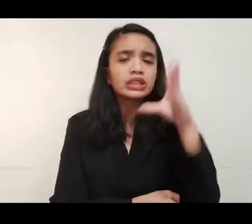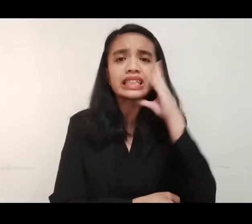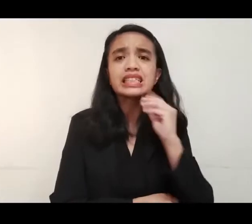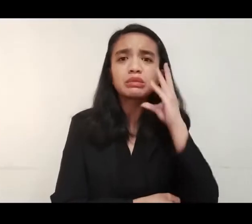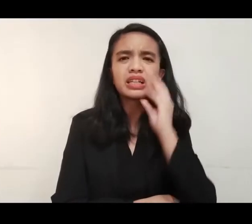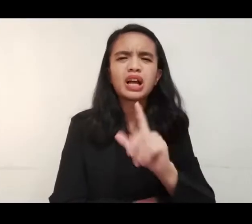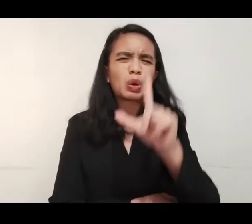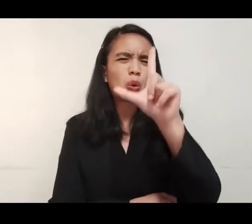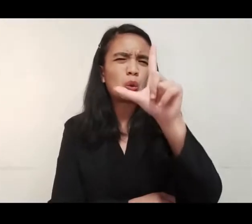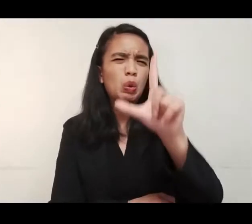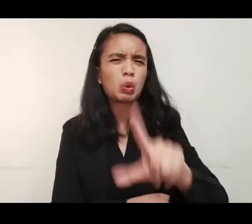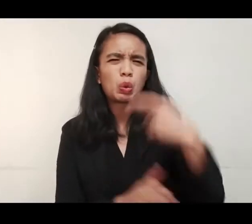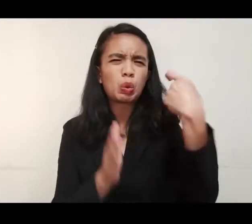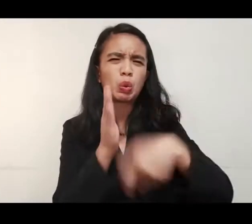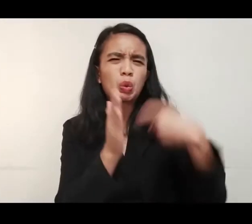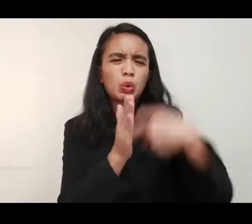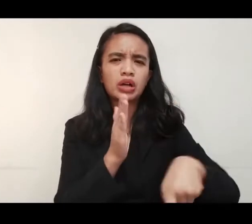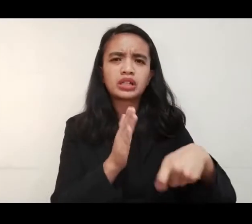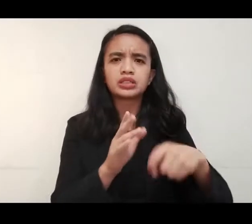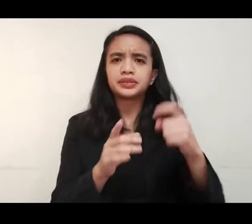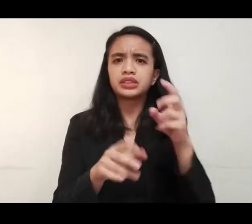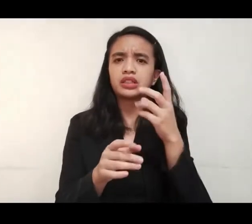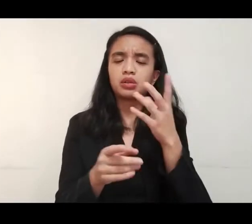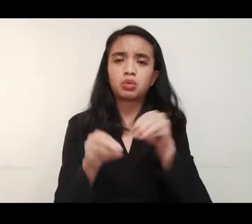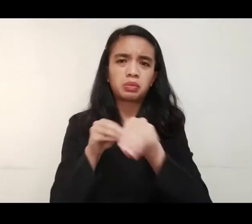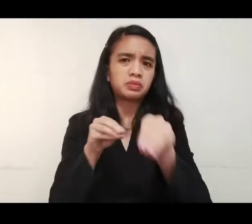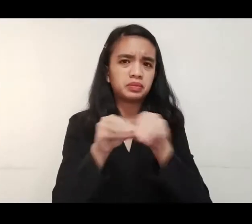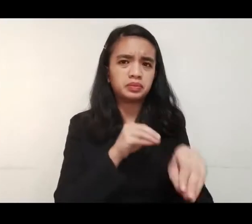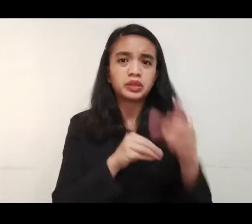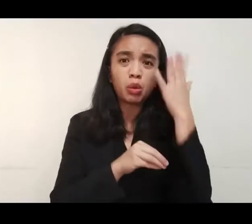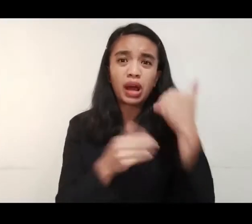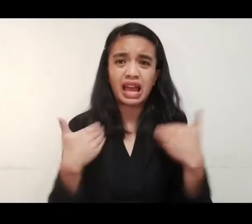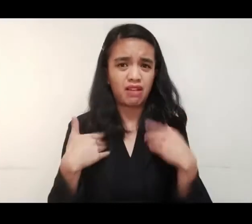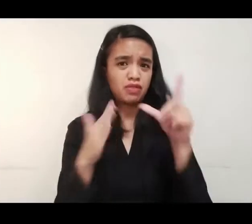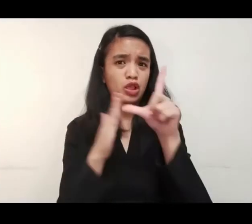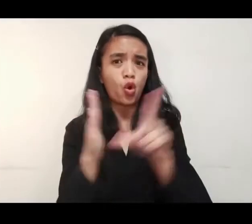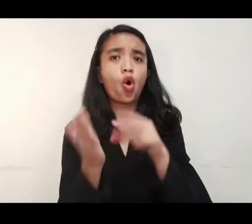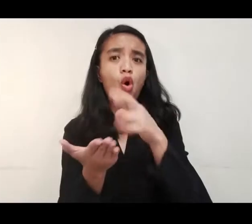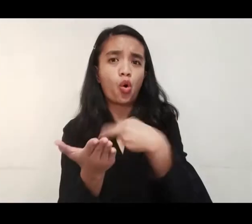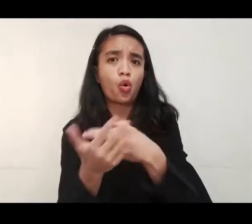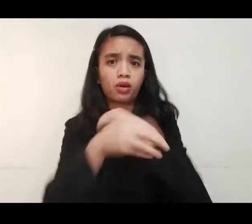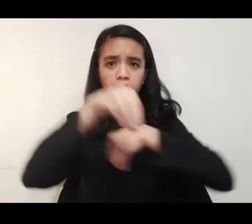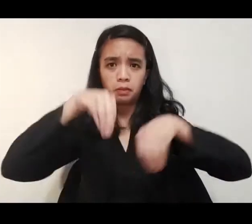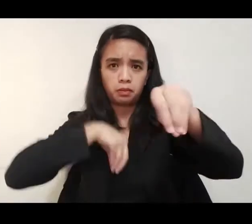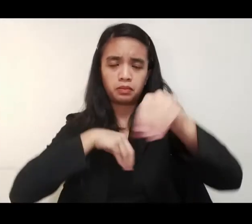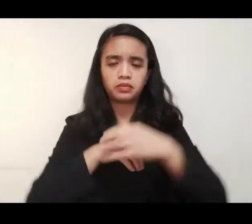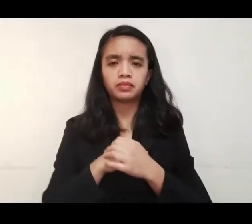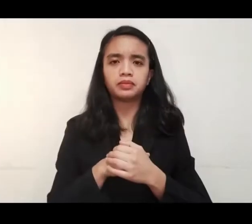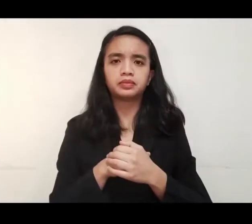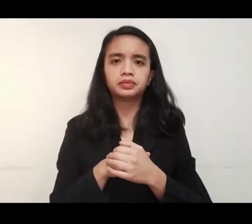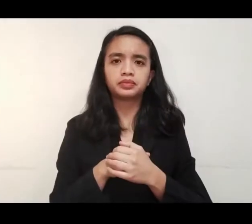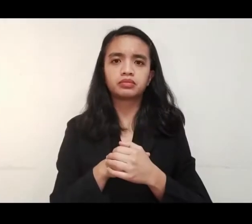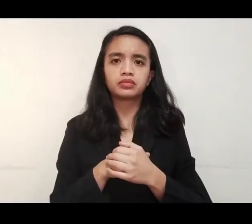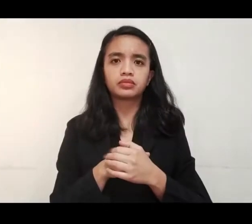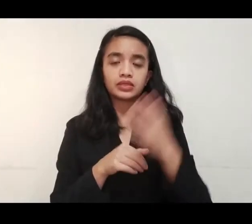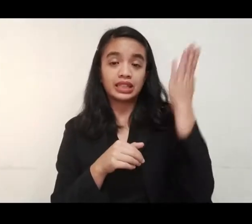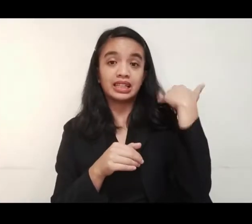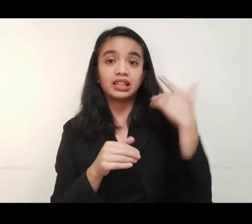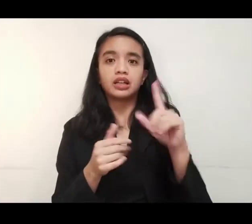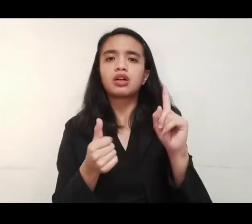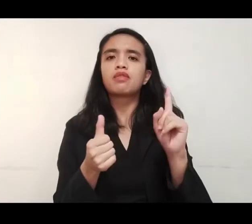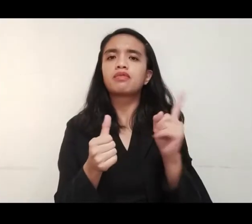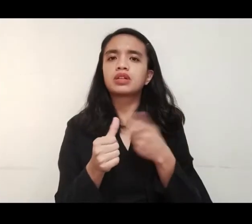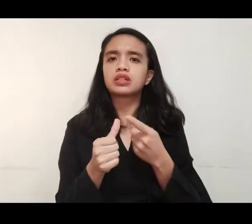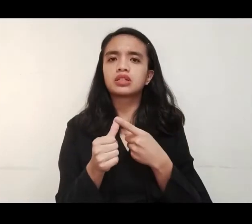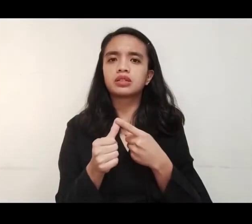naapektuhan sa mababang presyo ng palaybunsod ng ipinatupad na Rice Tarification Law. Ito po yung karugtong nung